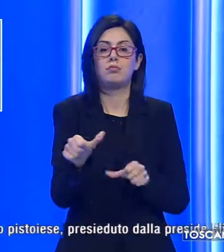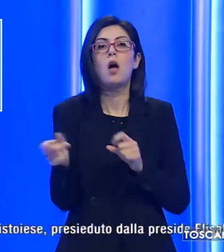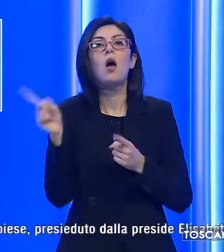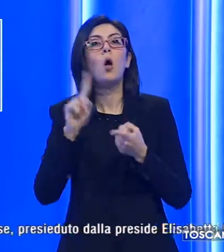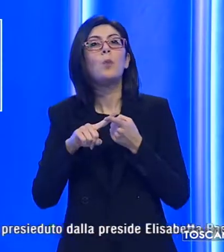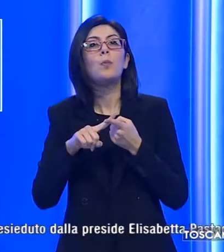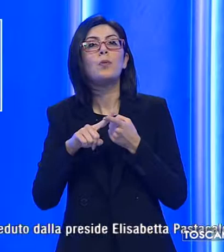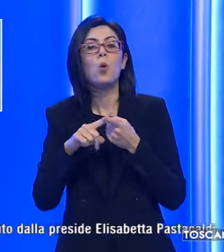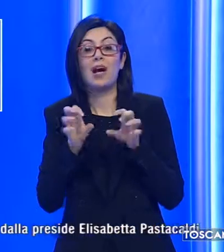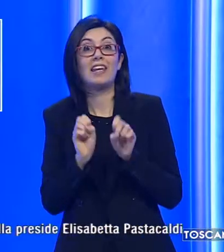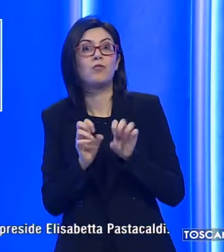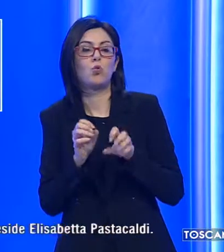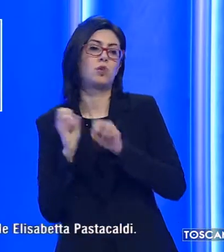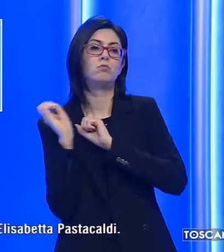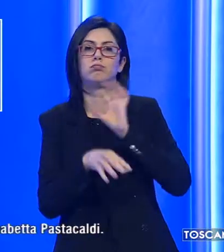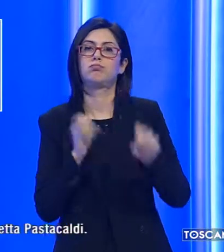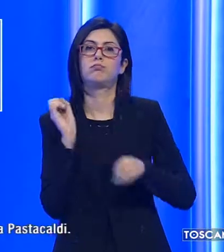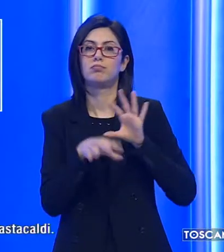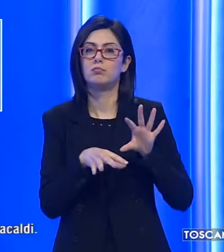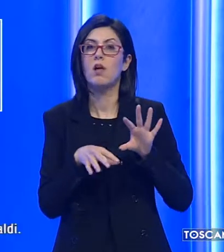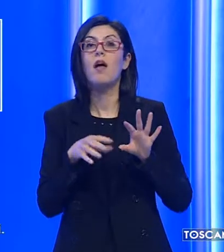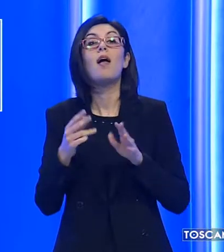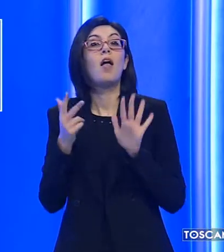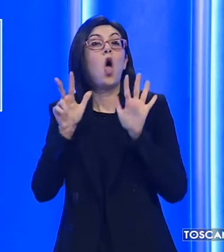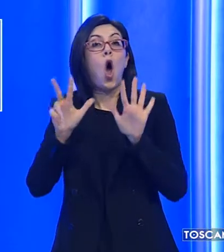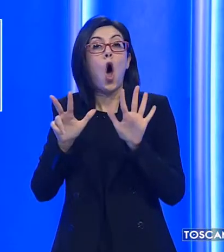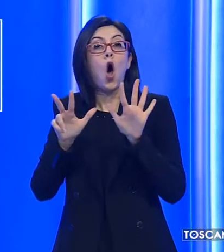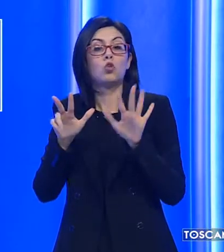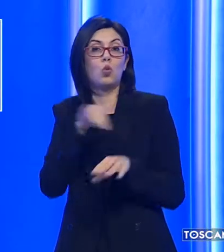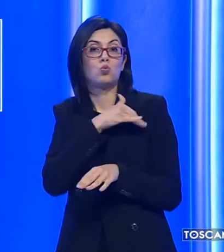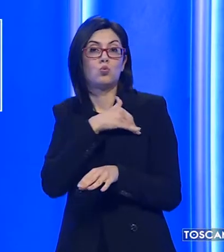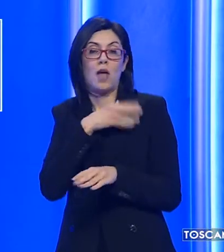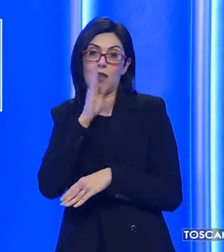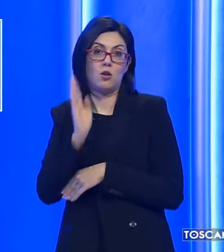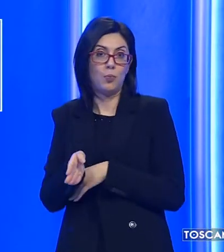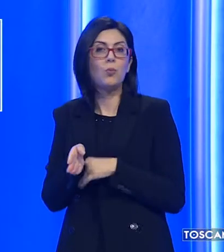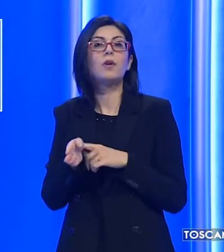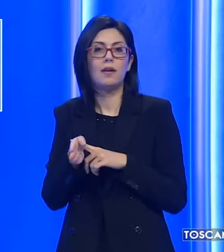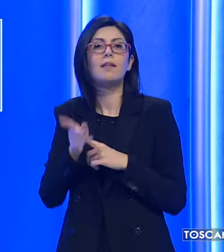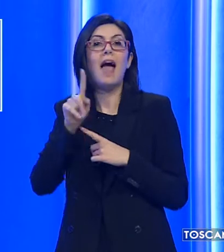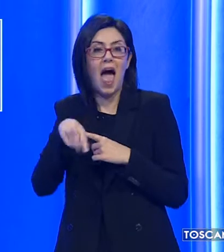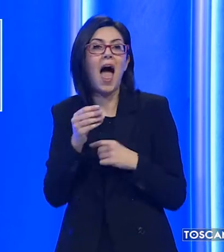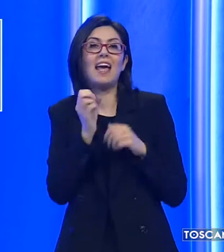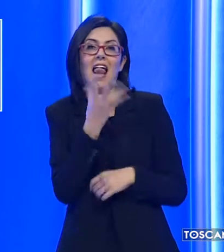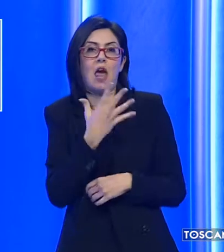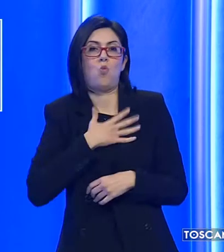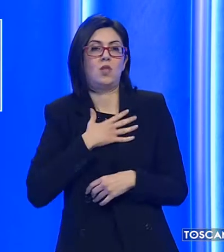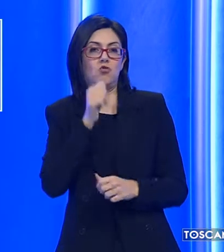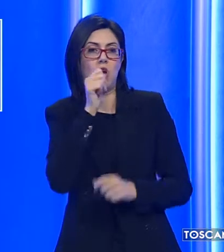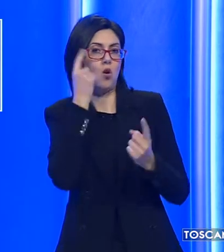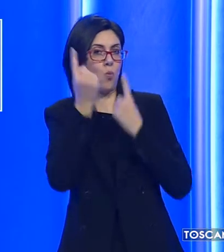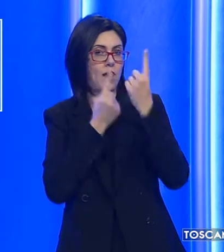addosso rifiuti. In tutto sono otto gli studenti sanzionati, tra loro anche la quindicenne che si è